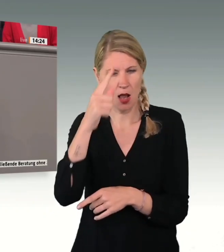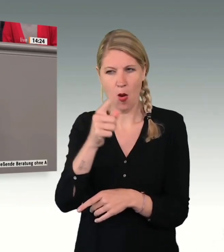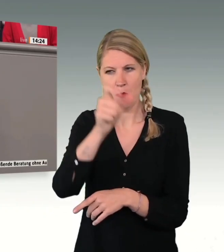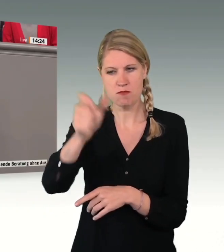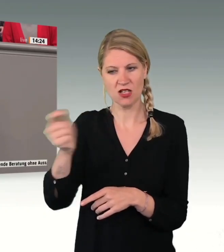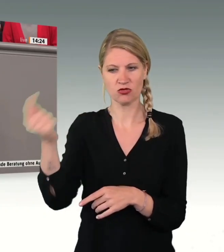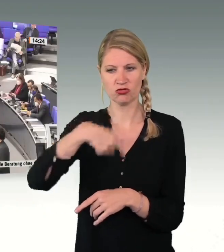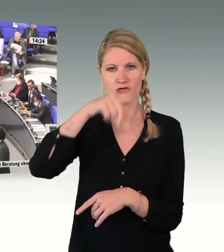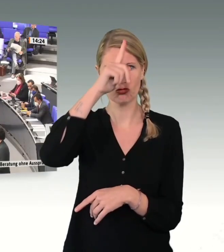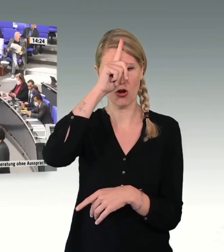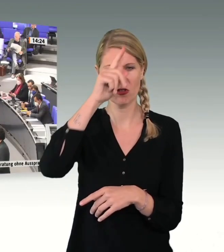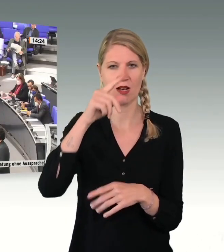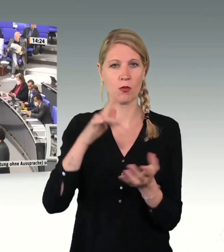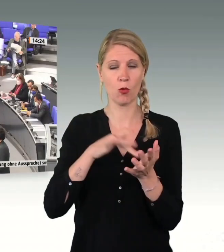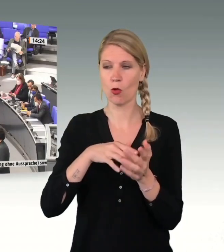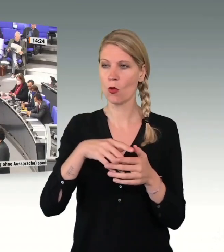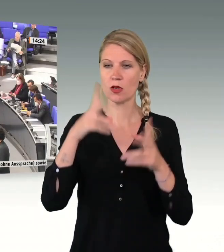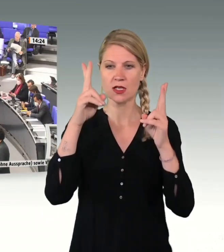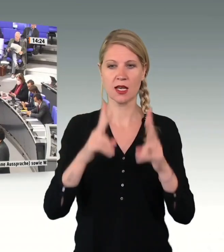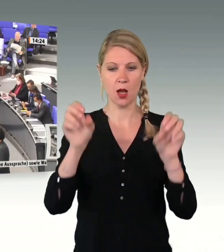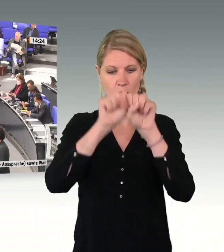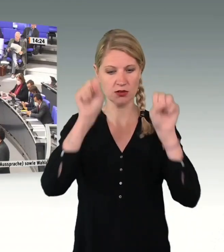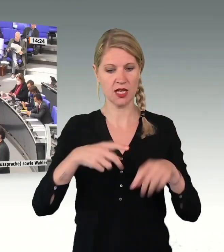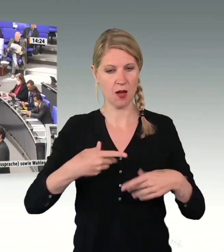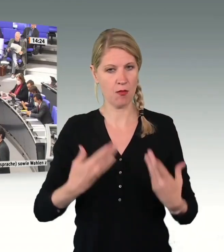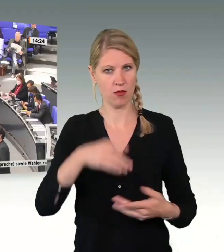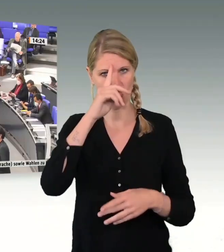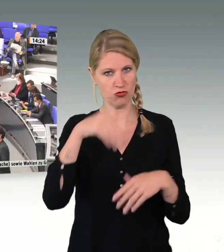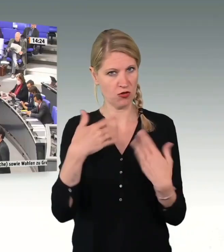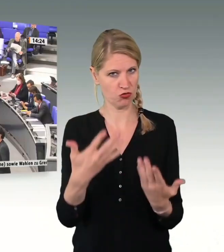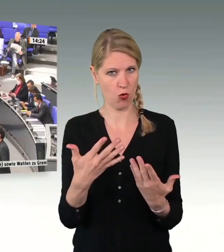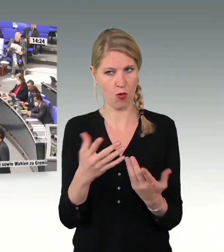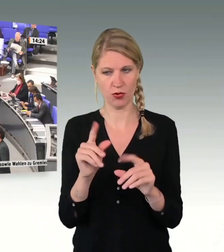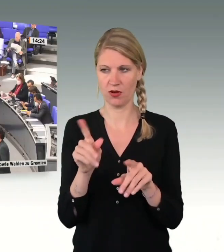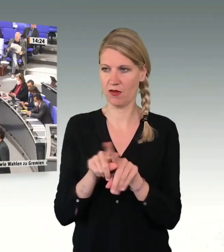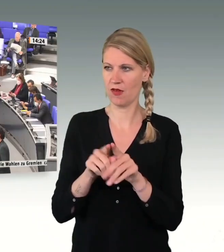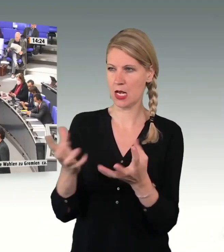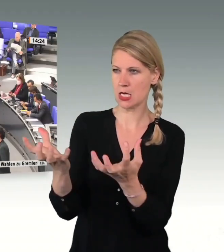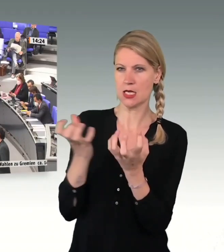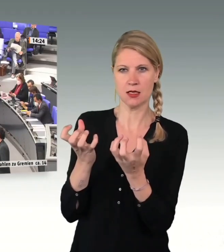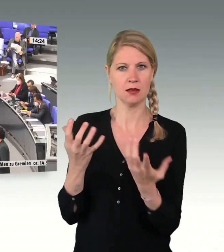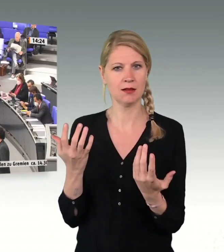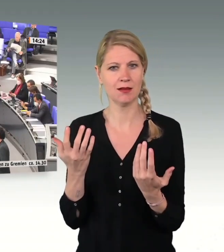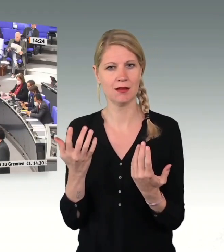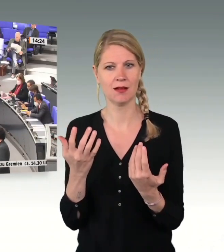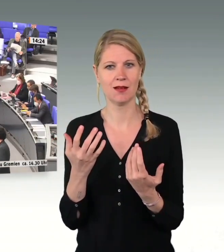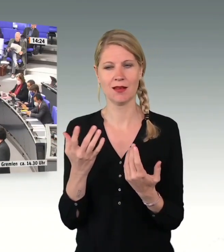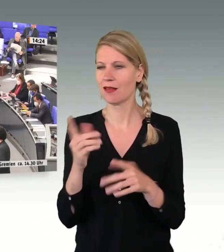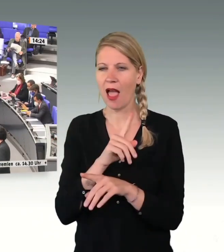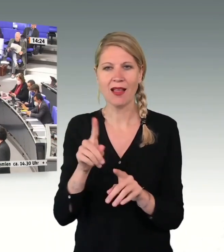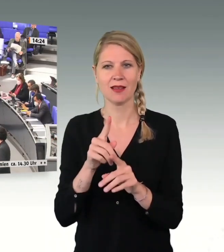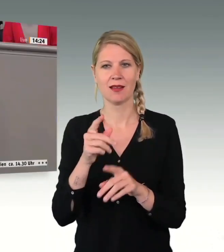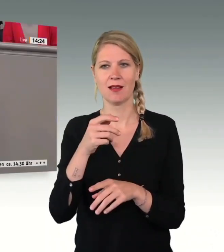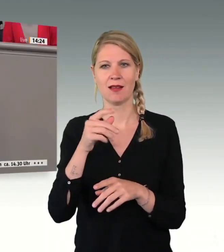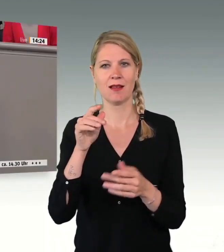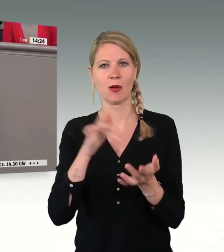Deutschland, weil sie vor Krieg, weil sie vor Krieg fliehen. Das haben sie aus der Ukraine so gemacht und das machen sie auch aus Syrien.